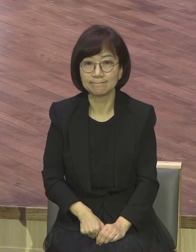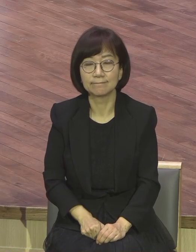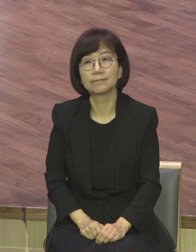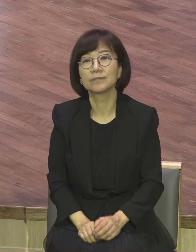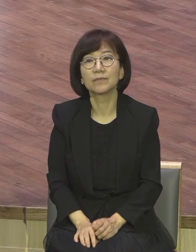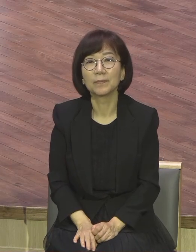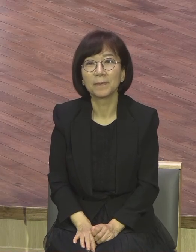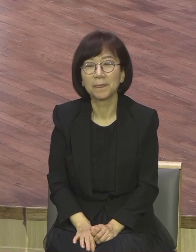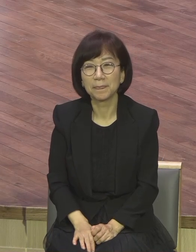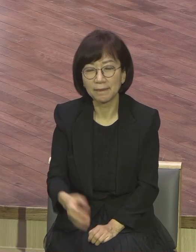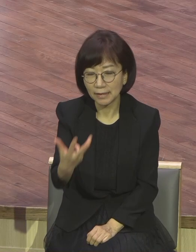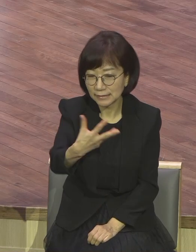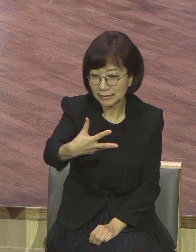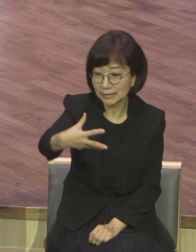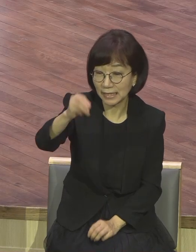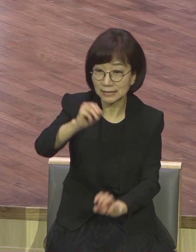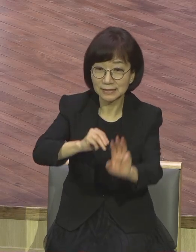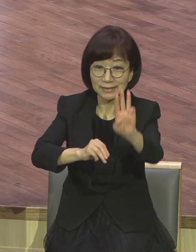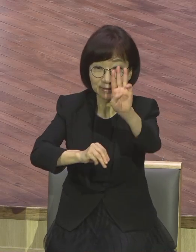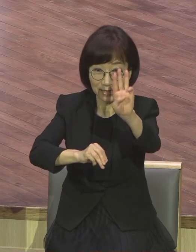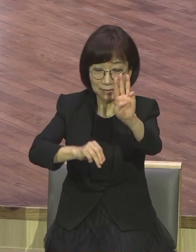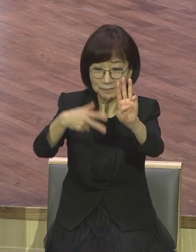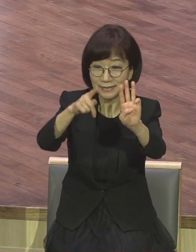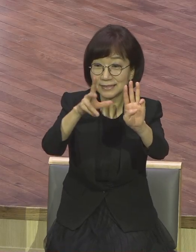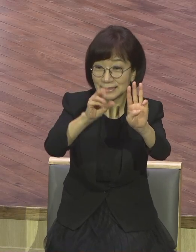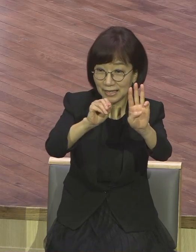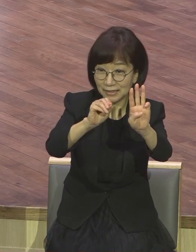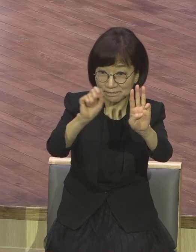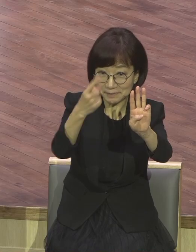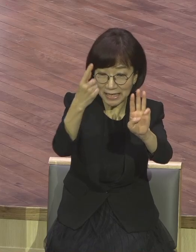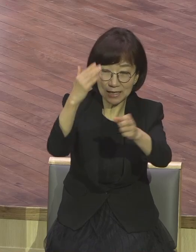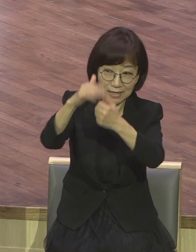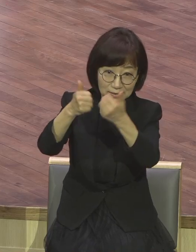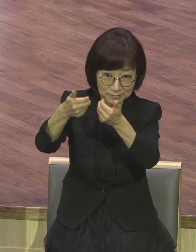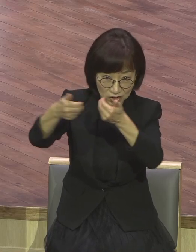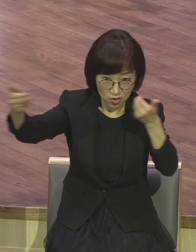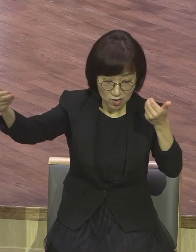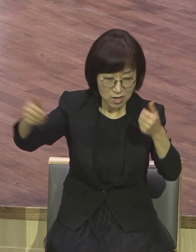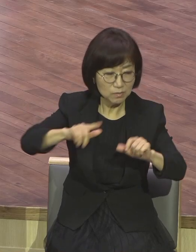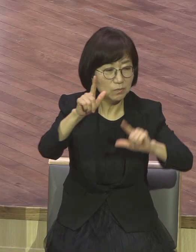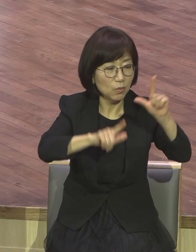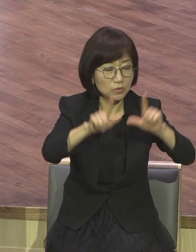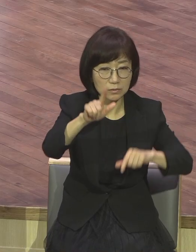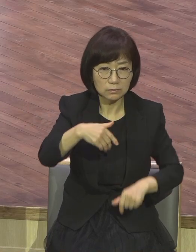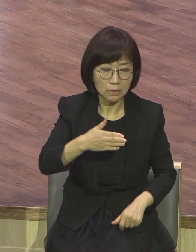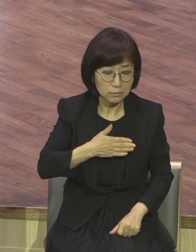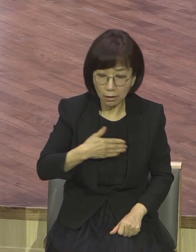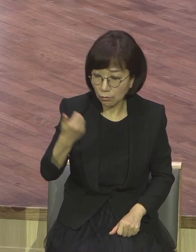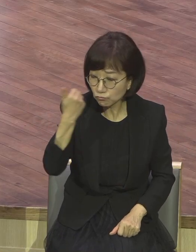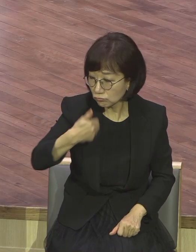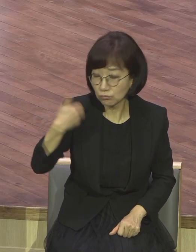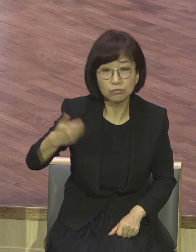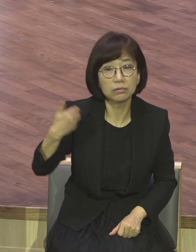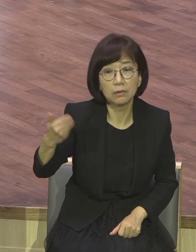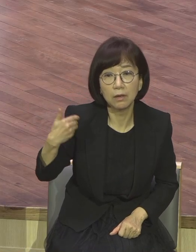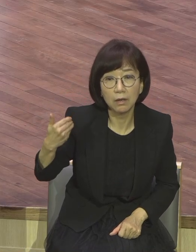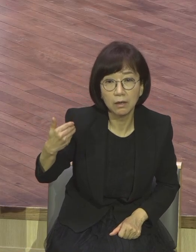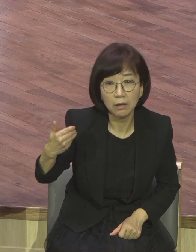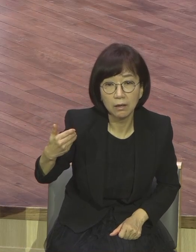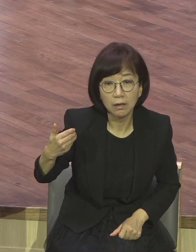장신의 3장 이후에 하나님을 떠난 인류의 상태가 이렇습니다. 열두가지 영적 문제가 아니라 일곱가지